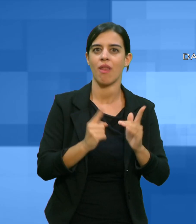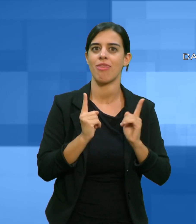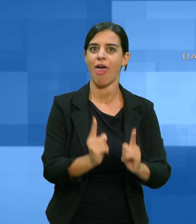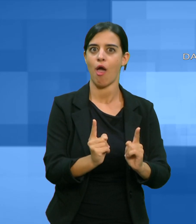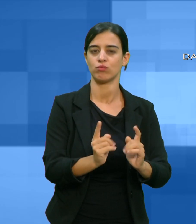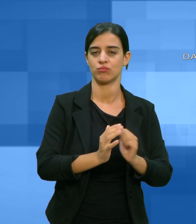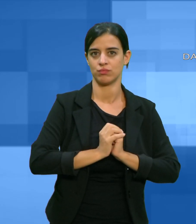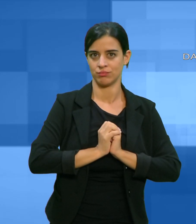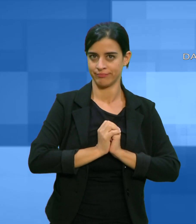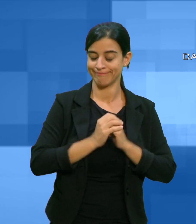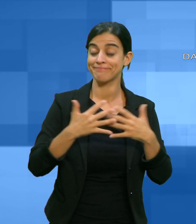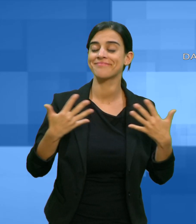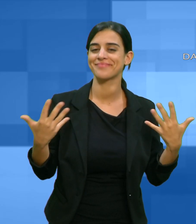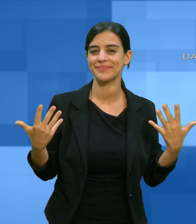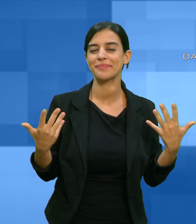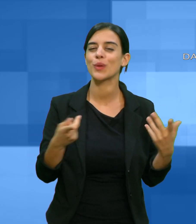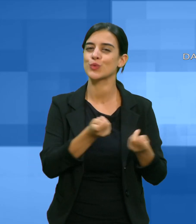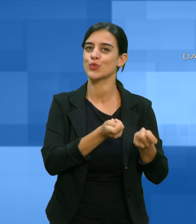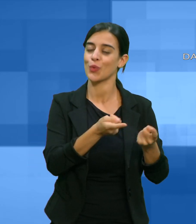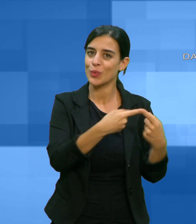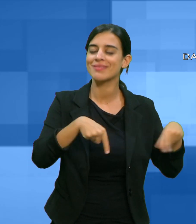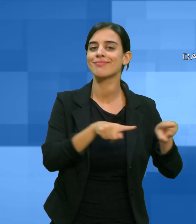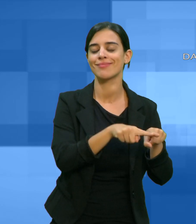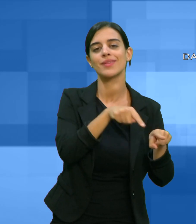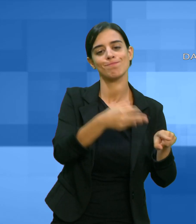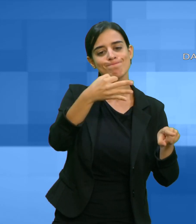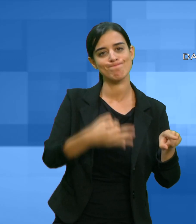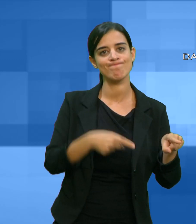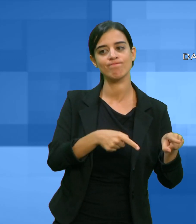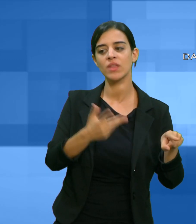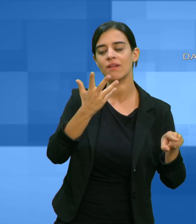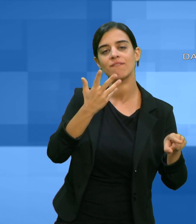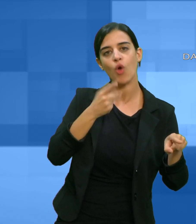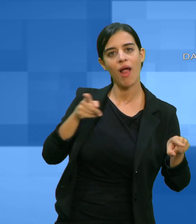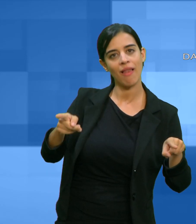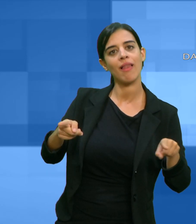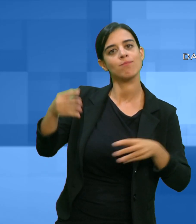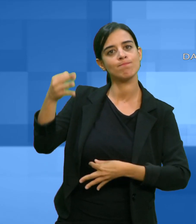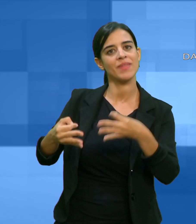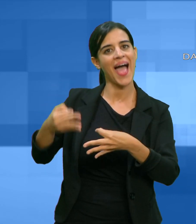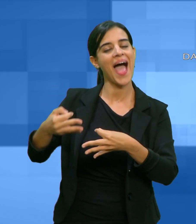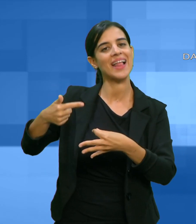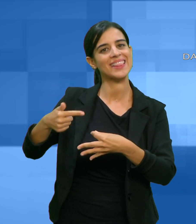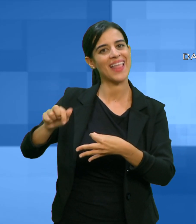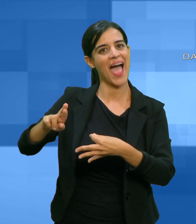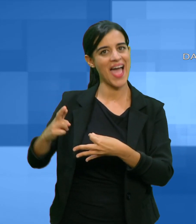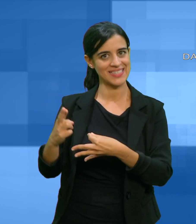avviare le azioni giudiziarie necessarie per l'annullamento del provvedimento